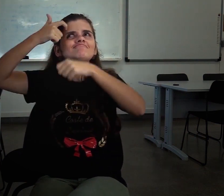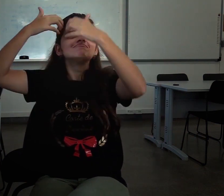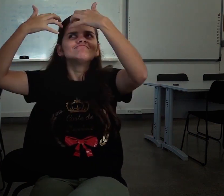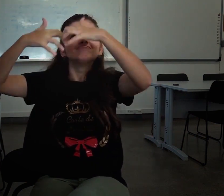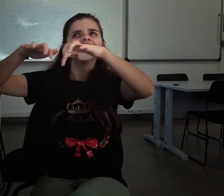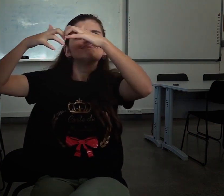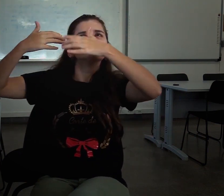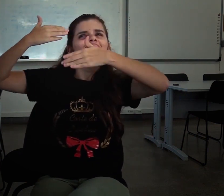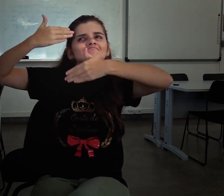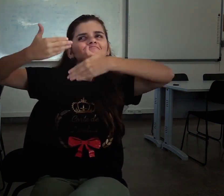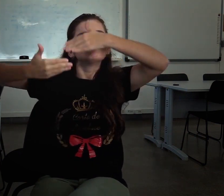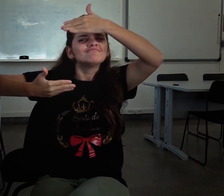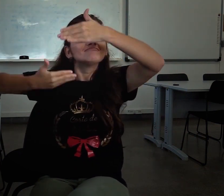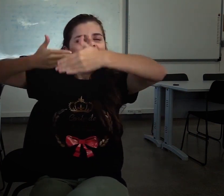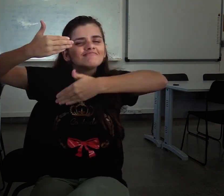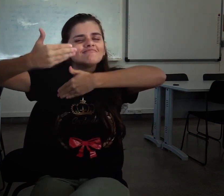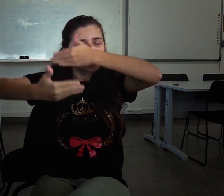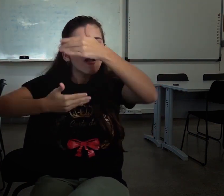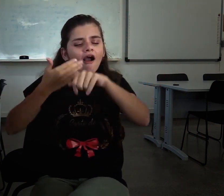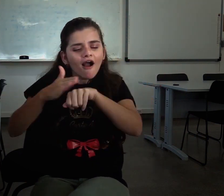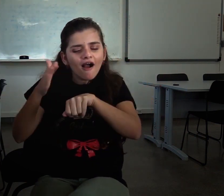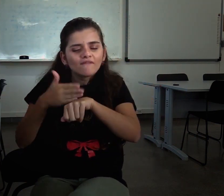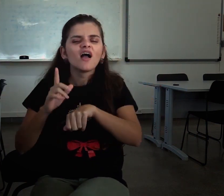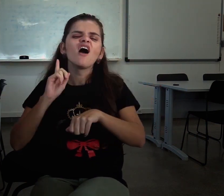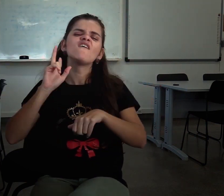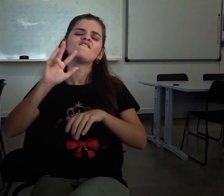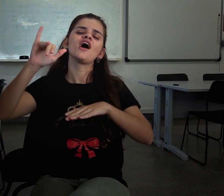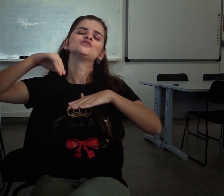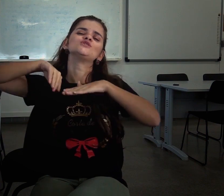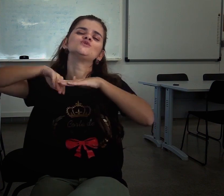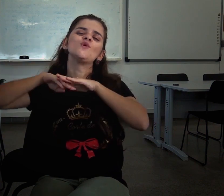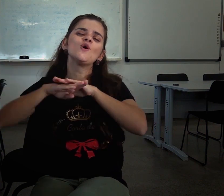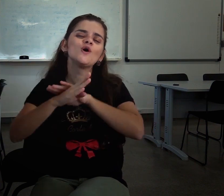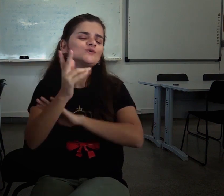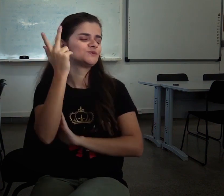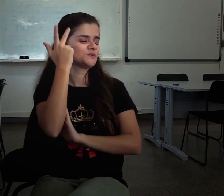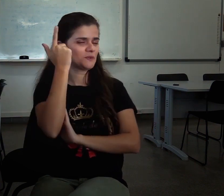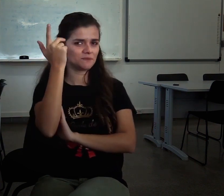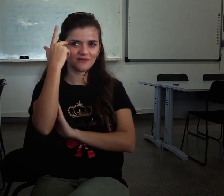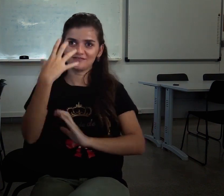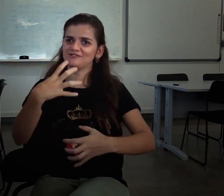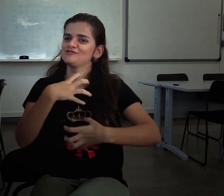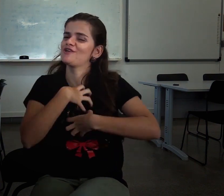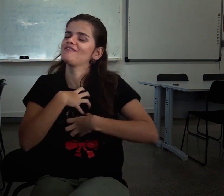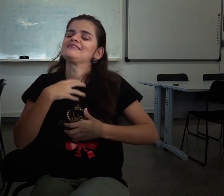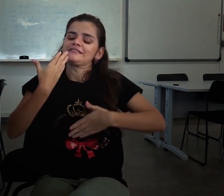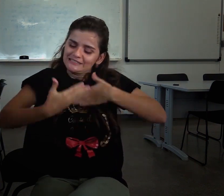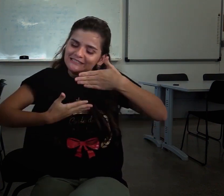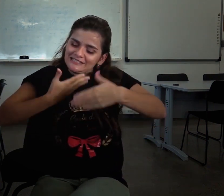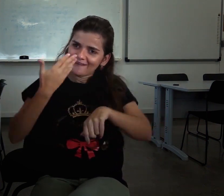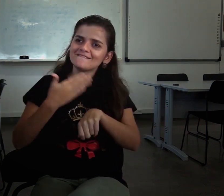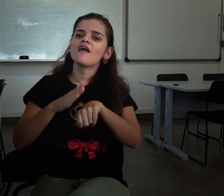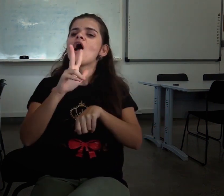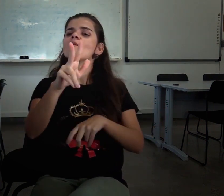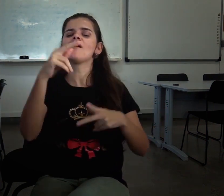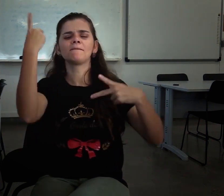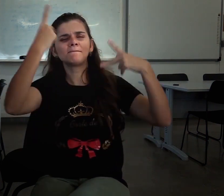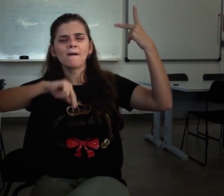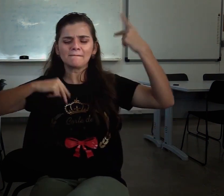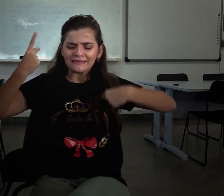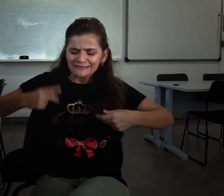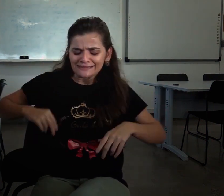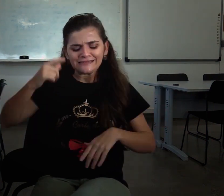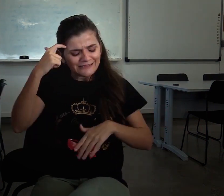envolvendo intenso raciocínio, reflexão e prática, que eu pude perceber que me aprimorava gradativamente. Me